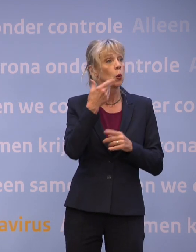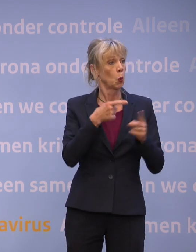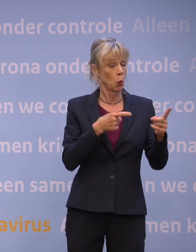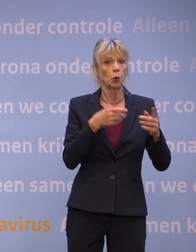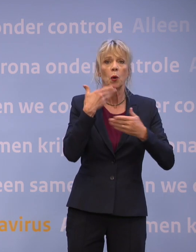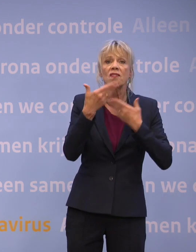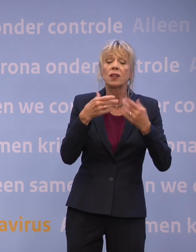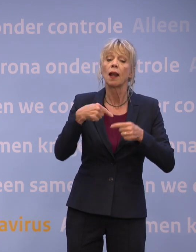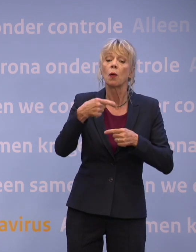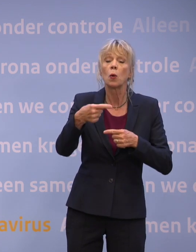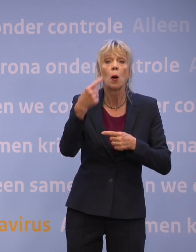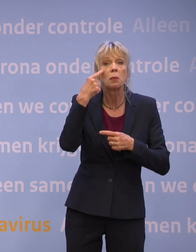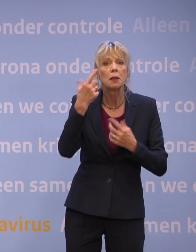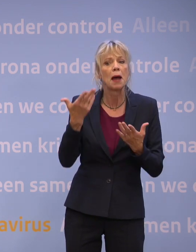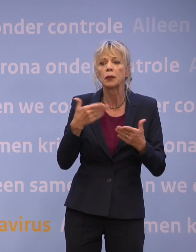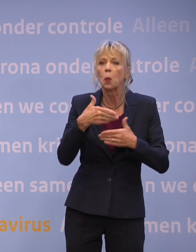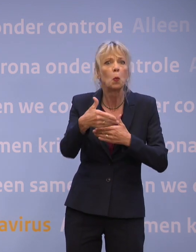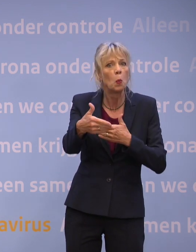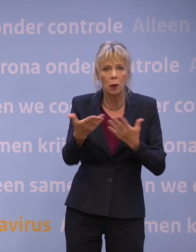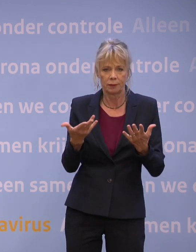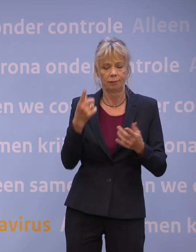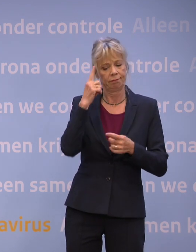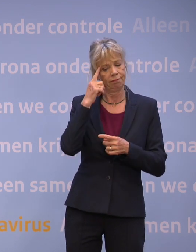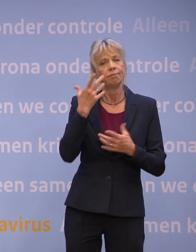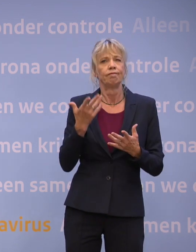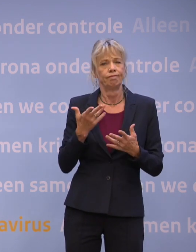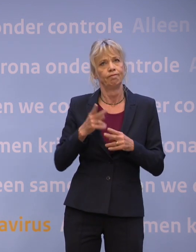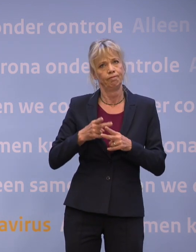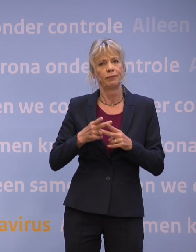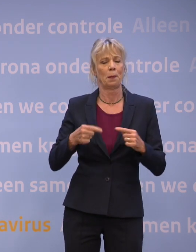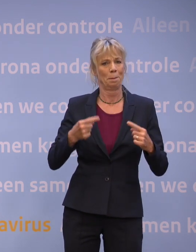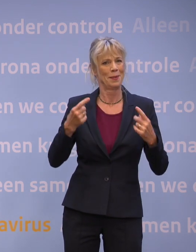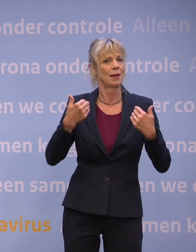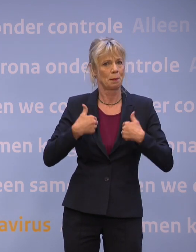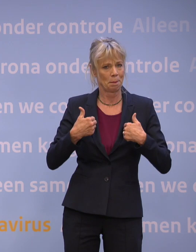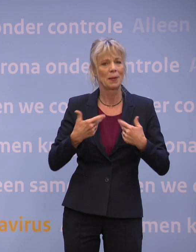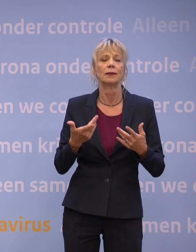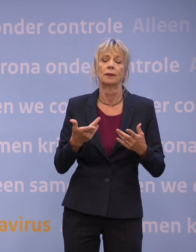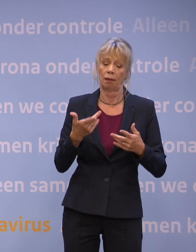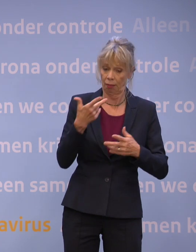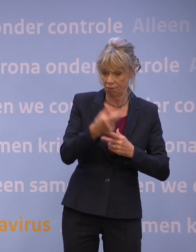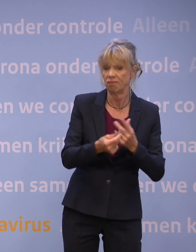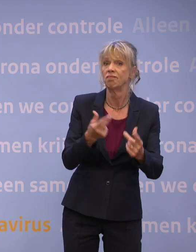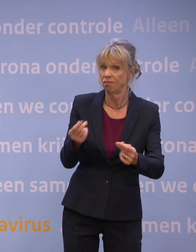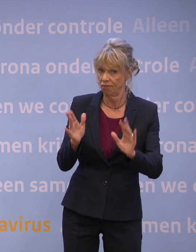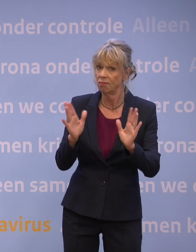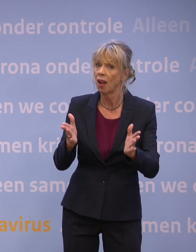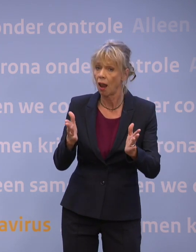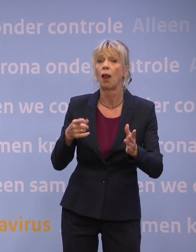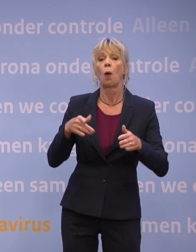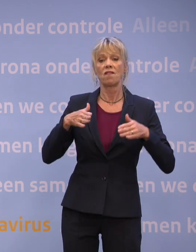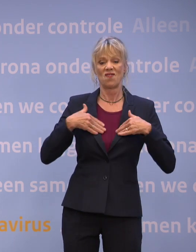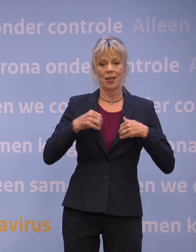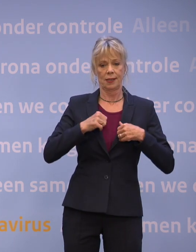In de wetenschap dat steeds meer mensen gevaccineerd zijn of het virus hebben gehad en daardoor